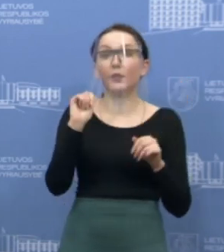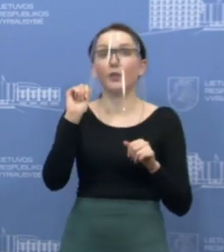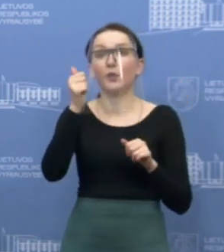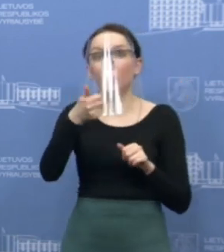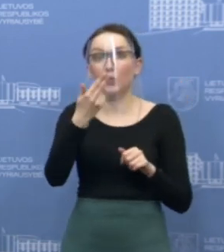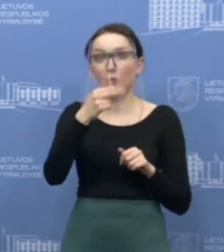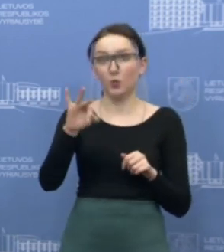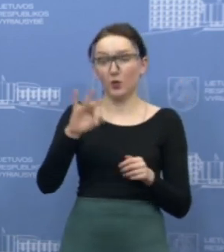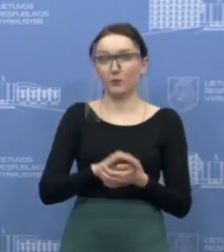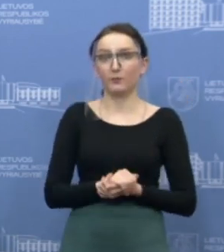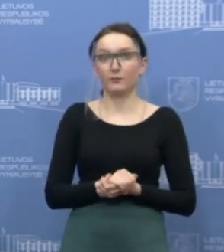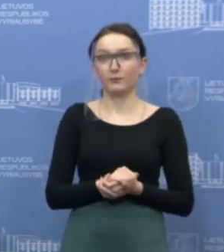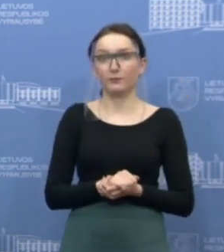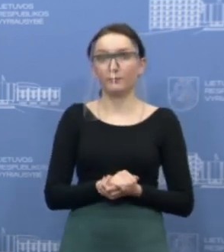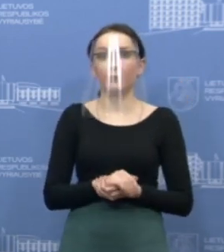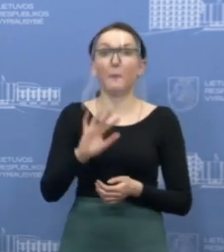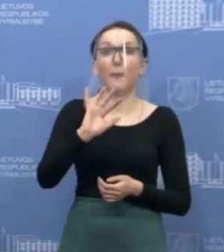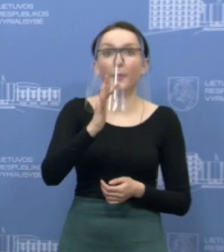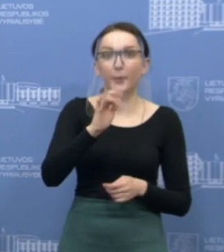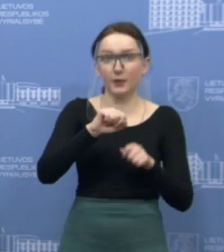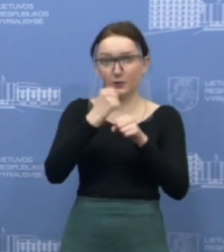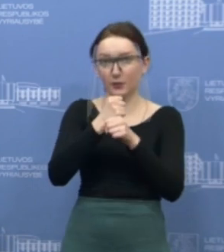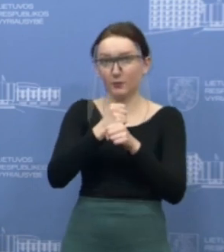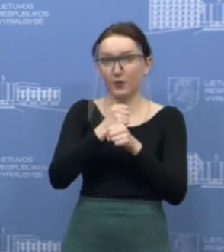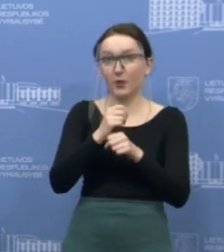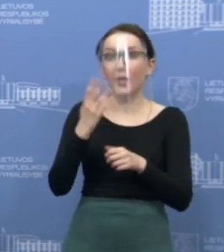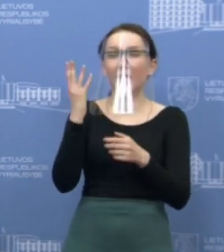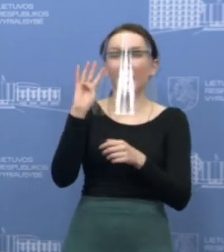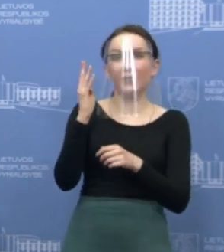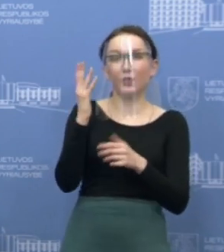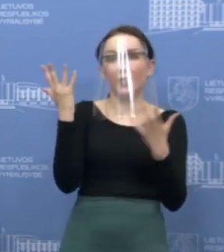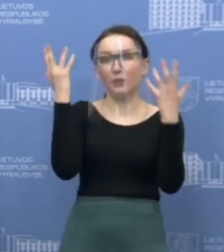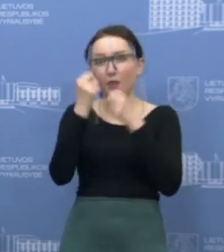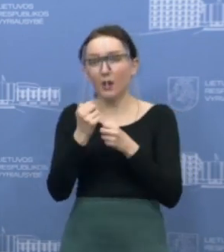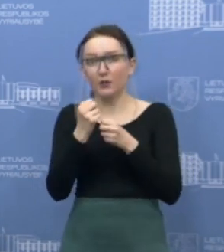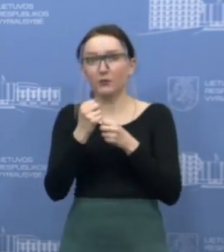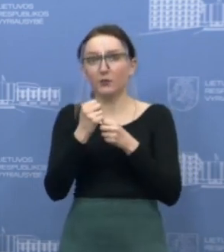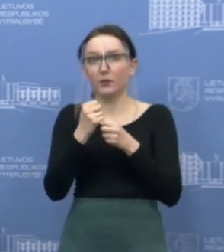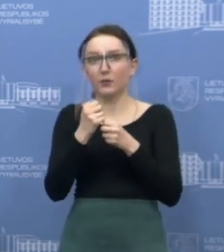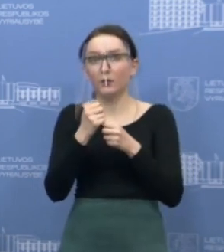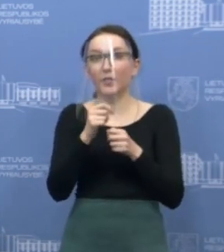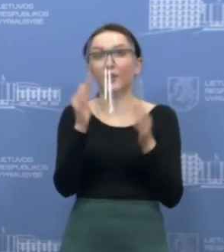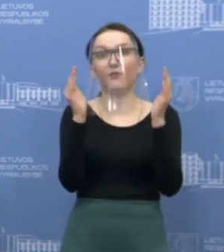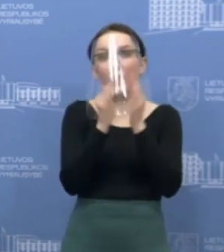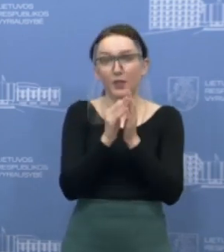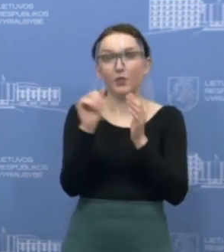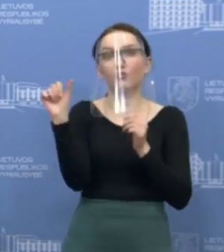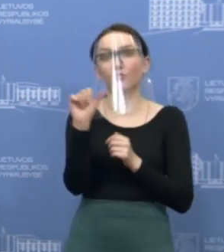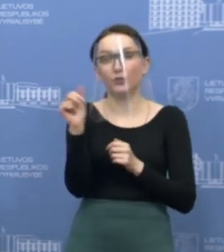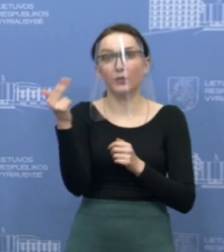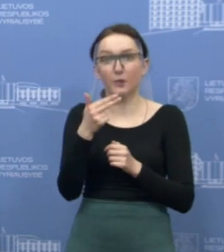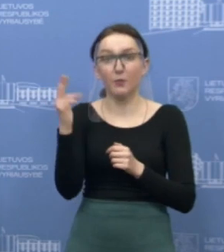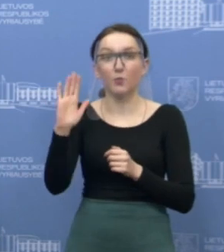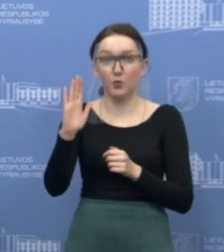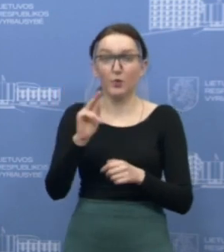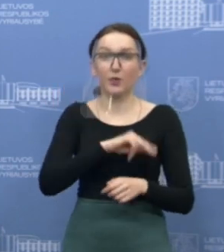įsigalioti nuo penktadienio, tai reiškia ketvirtanio vidurnaktį ir galioti visas vėlykinės dienas. Bet